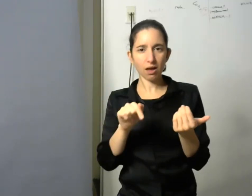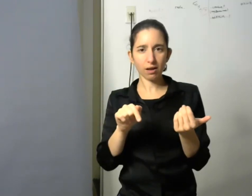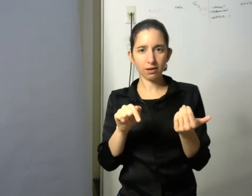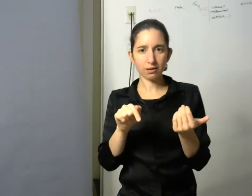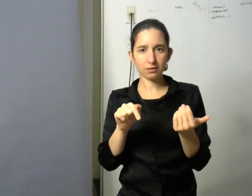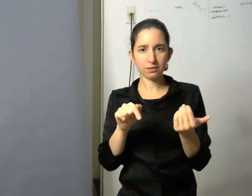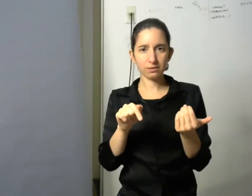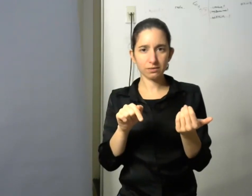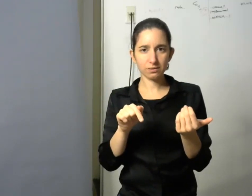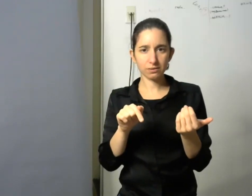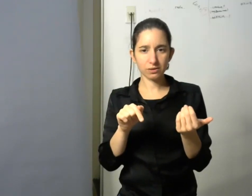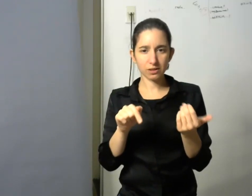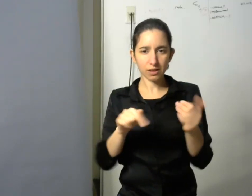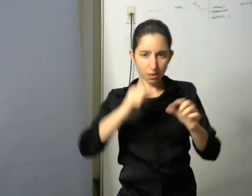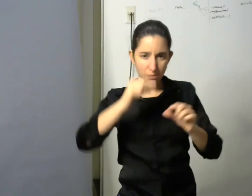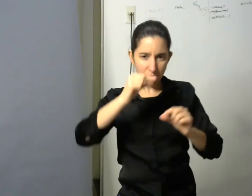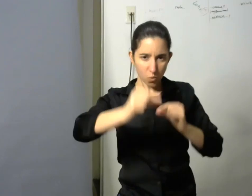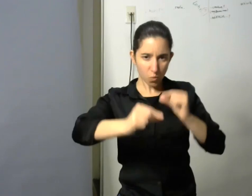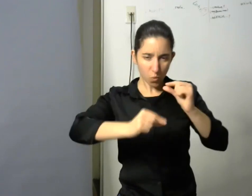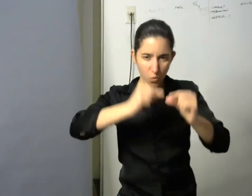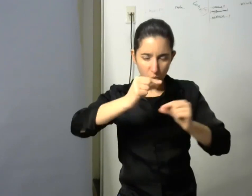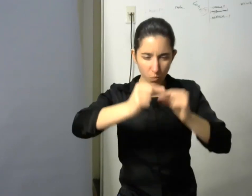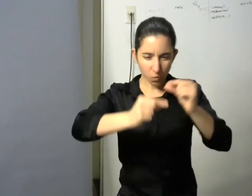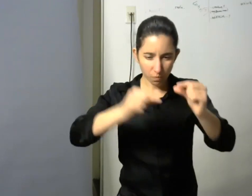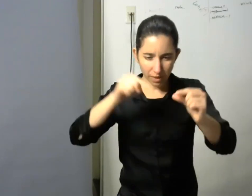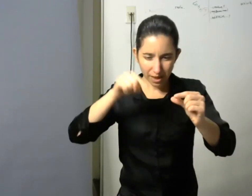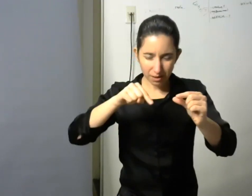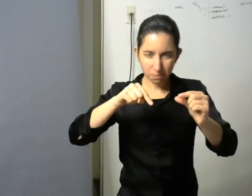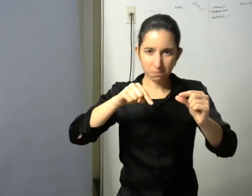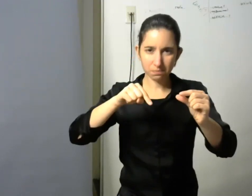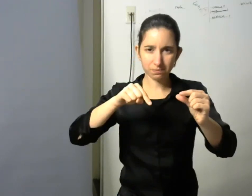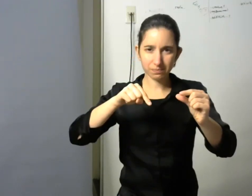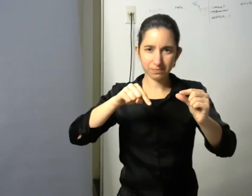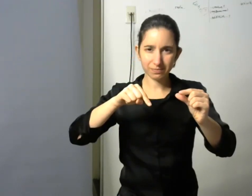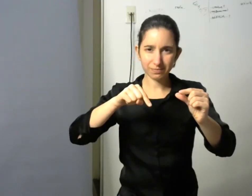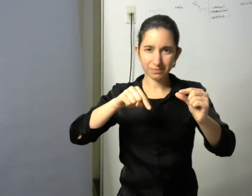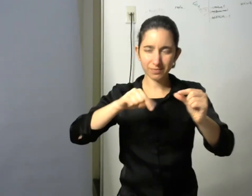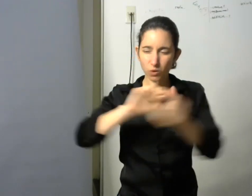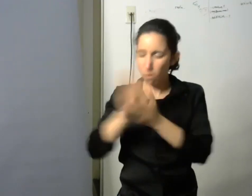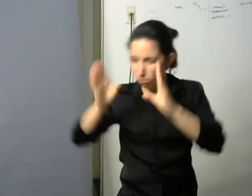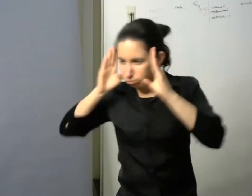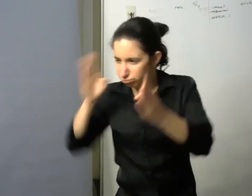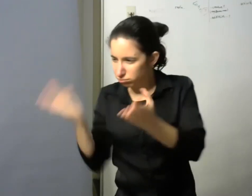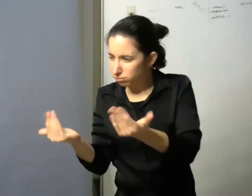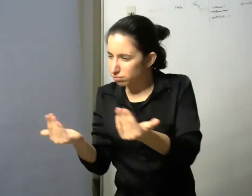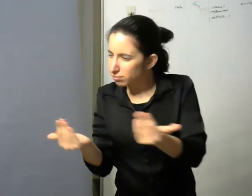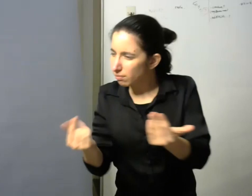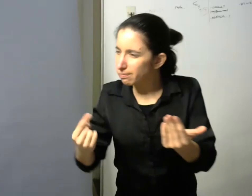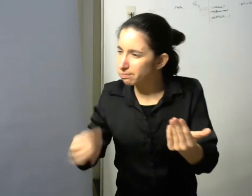priorizar la narrativa la escucha atenta y conocer sobre